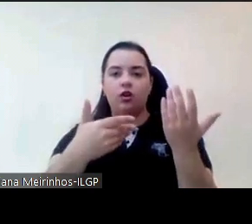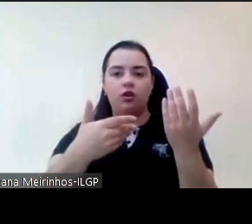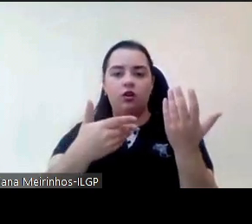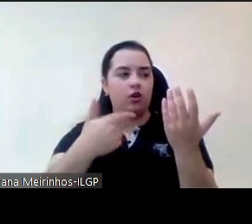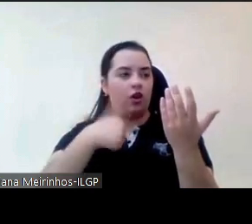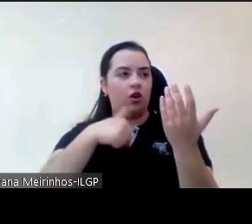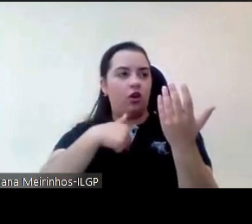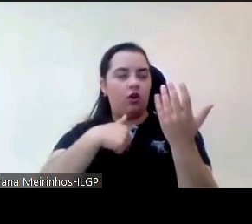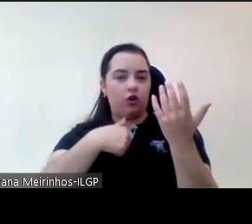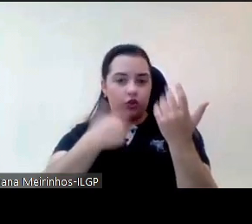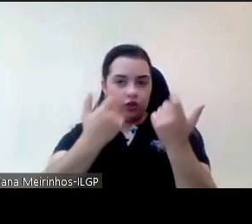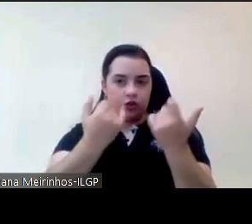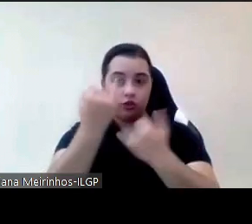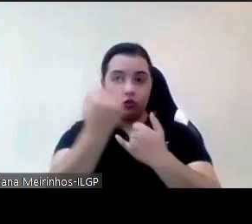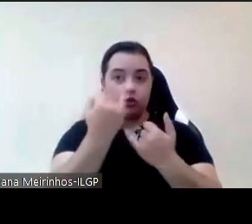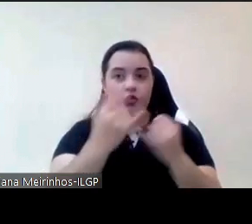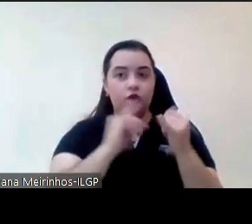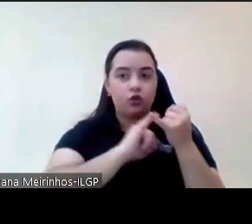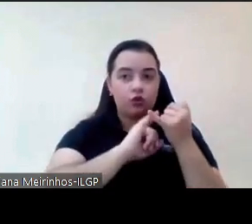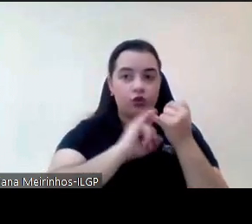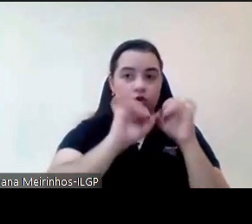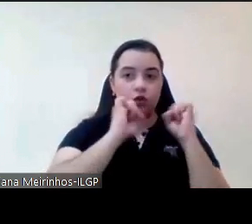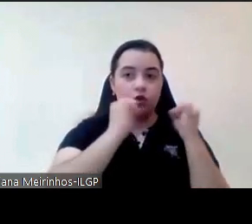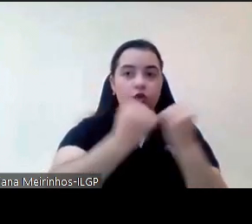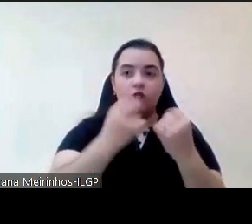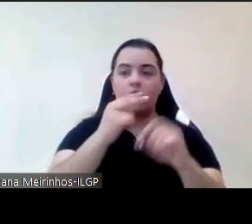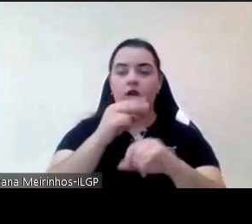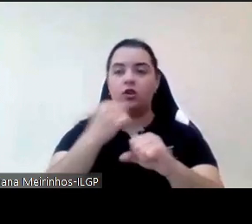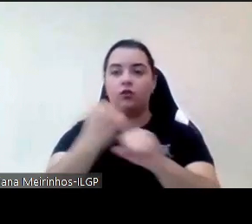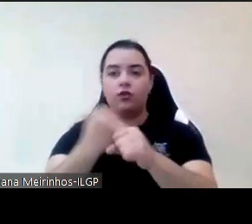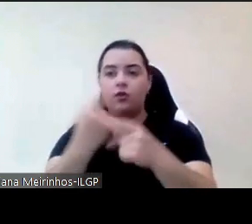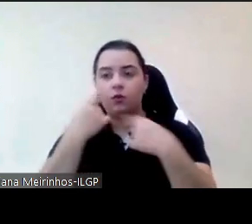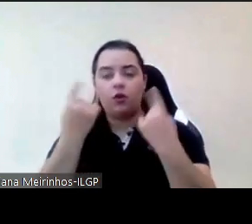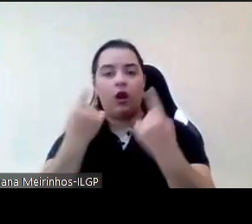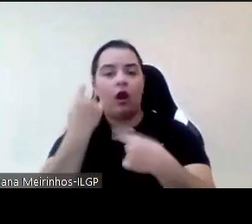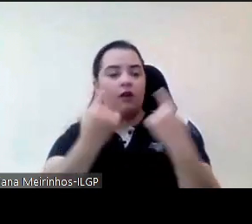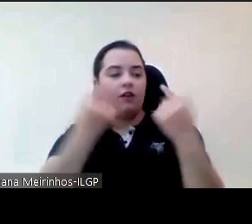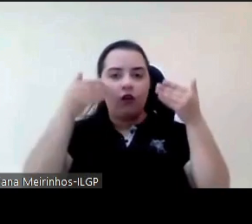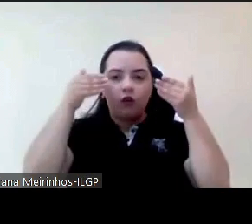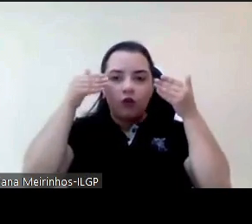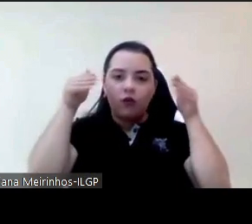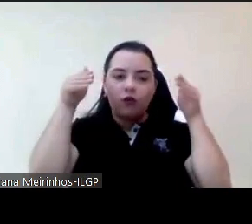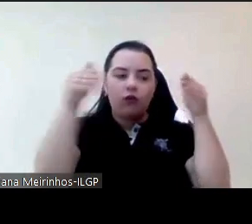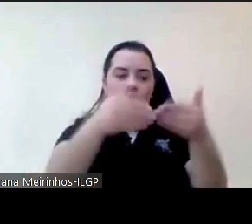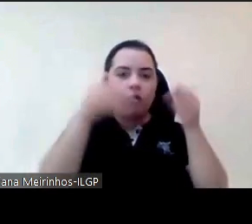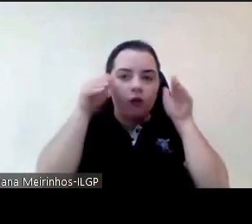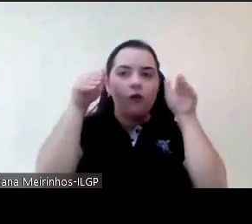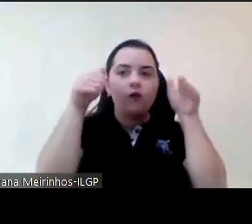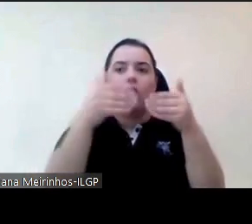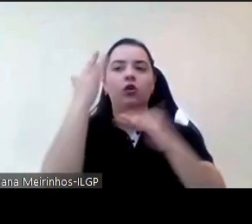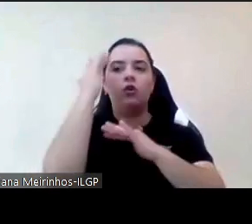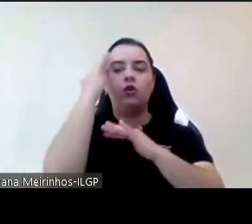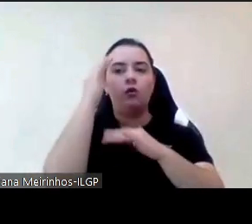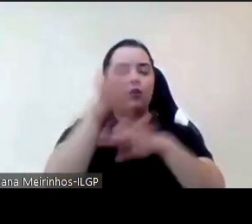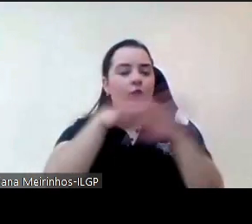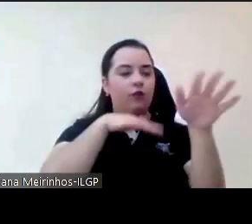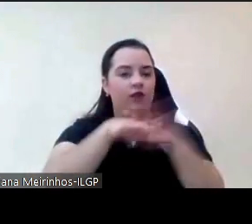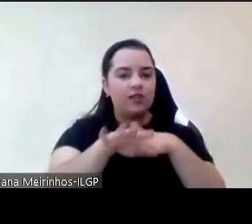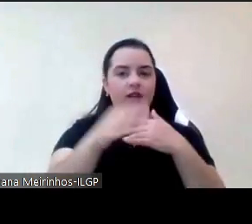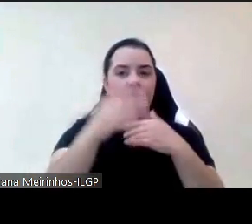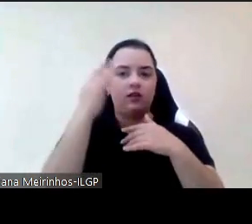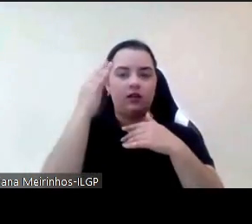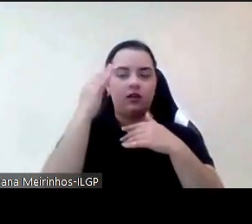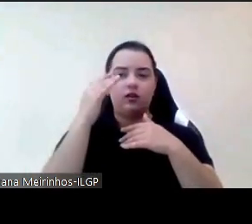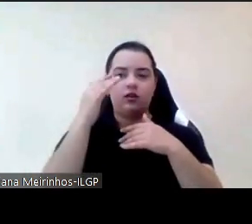instituições sociais como função pública estamos muito centrados nos números no fazer no fazer